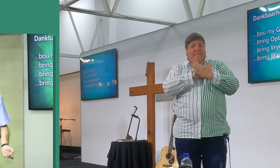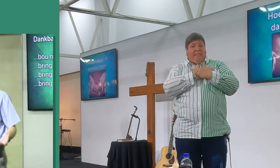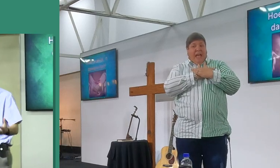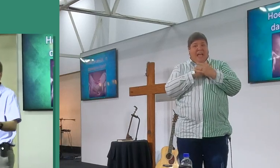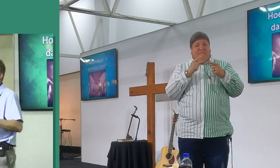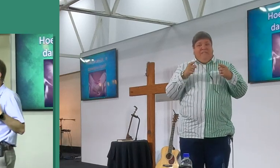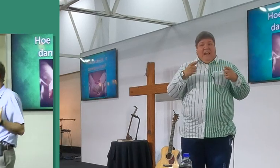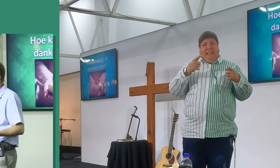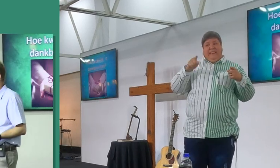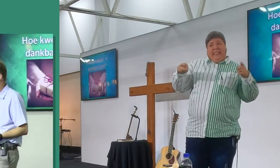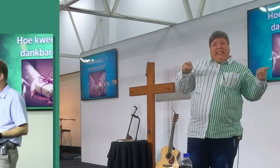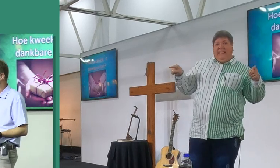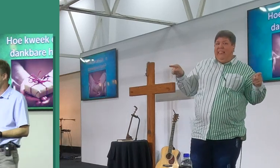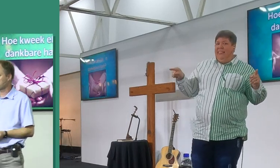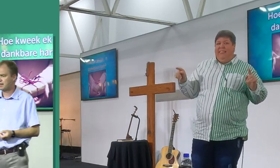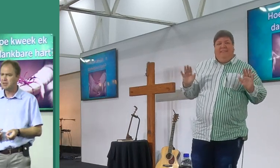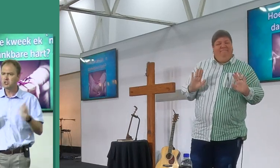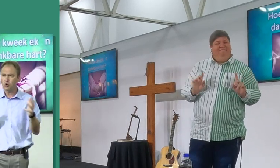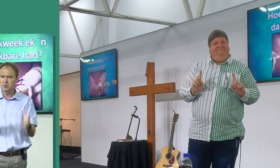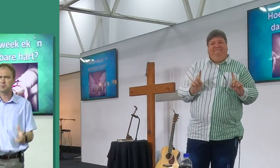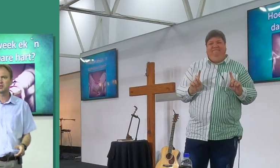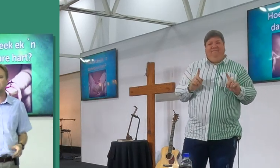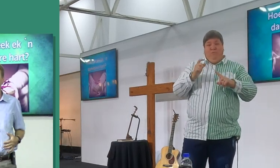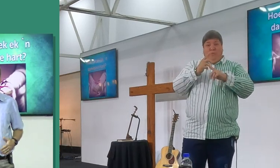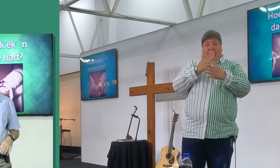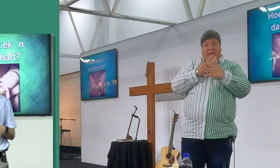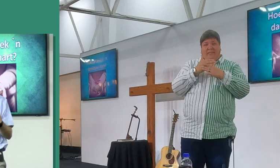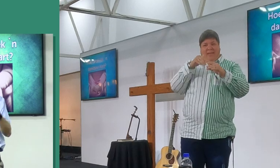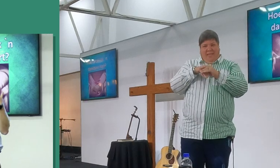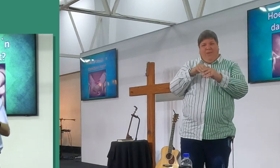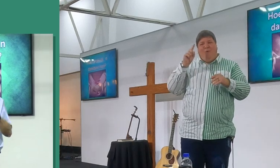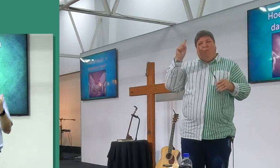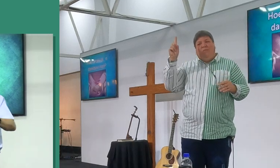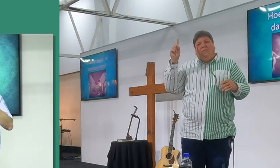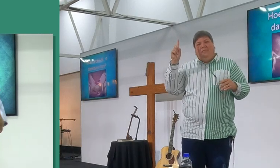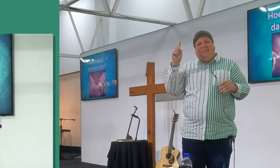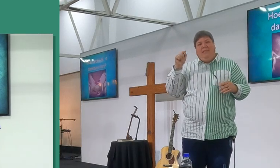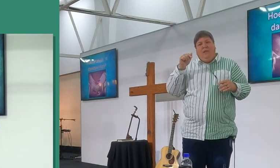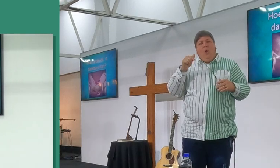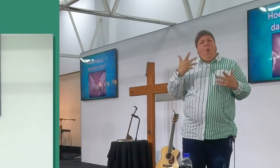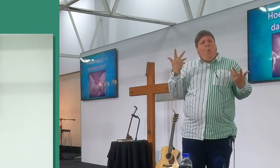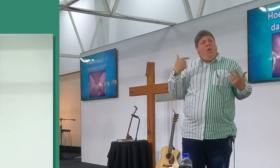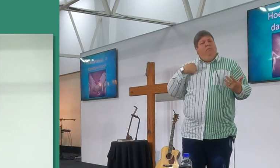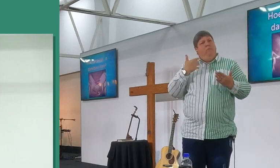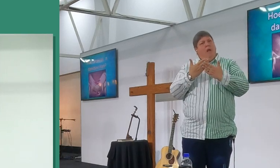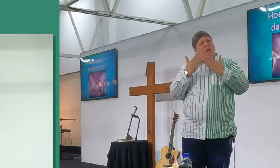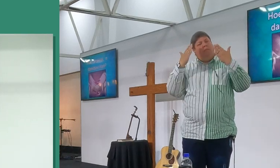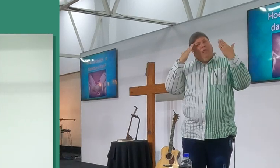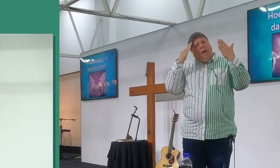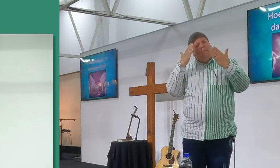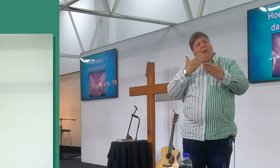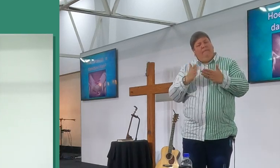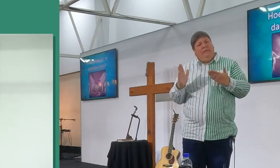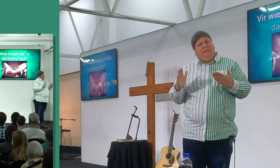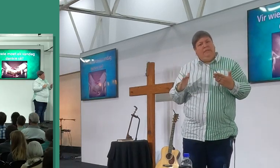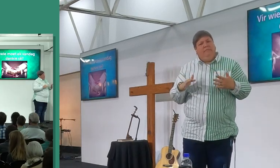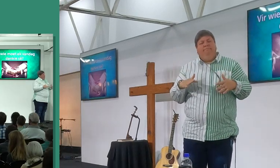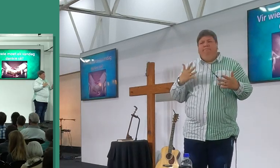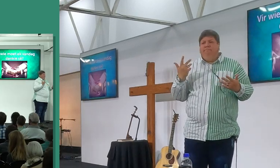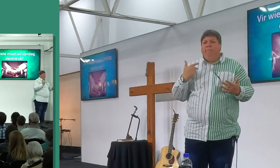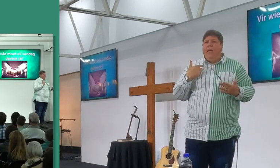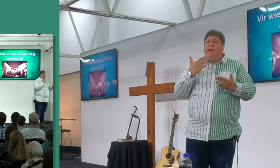herre wil heen nie, ok, so jylle kry waaran ek gaan met die boodskap, so kom ons praat een bykie, hoe kweek ek dankbaarheid, hoe word ek die